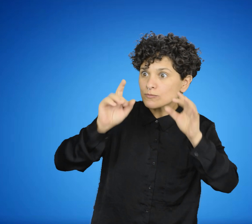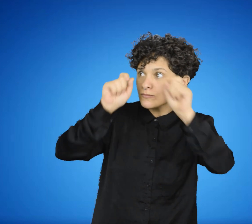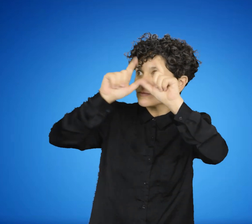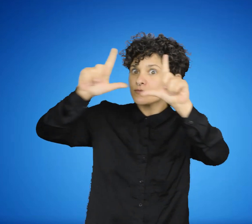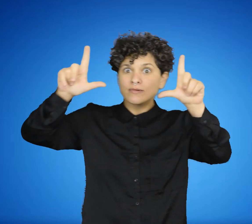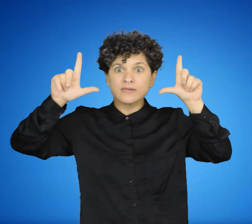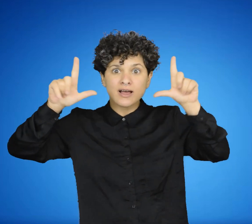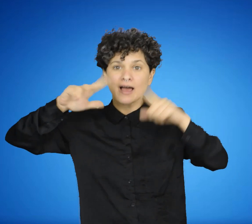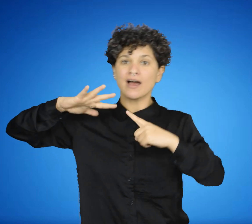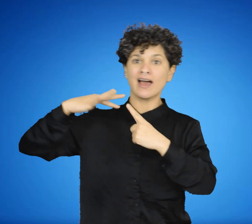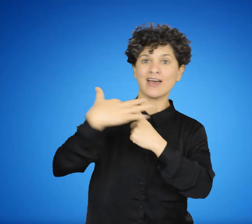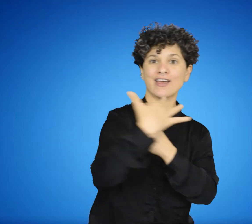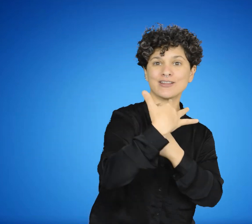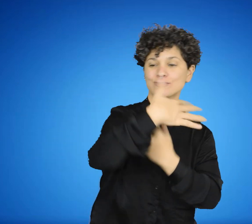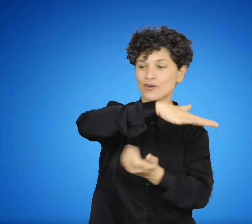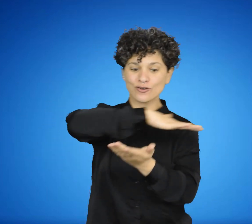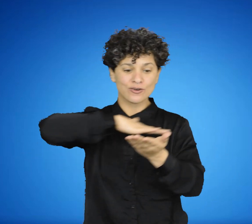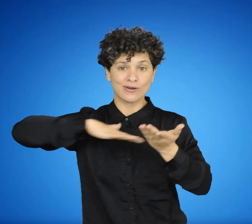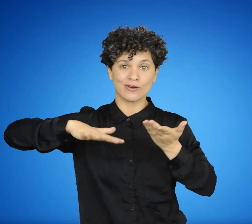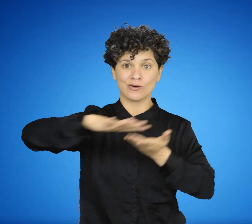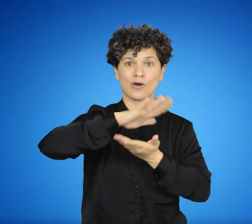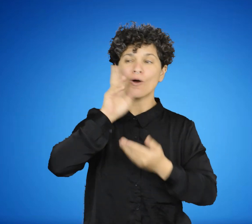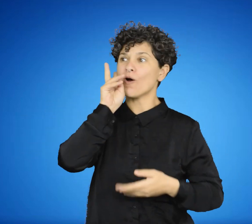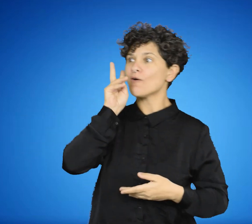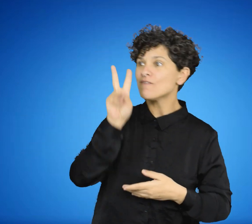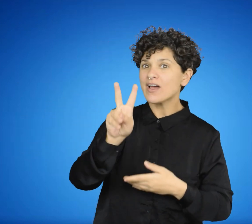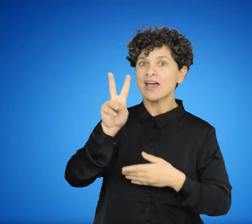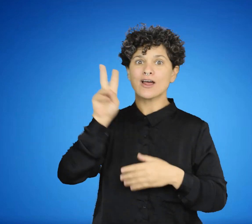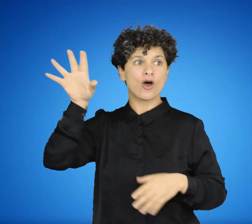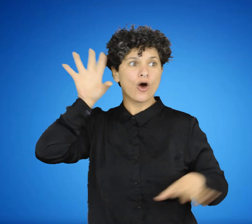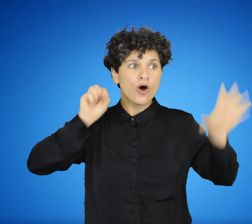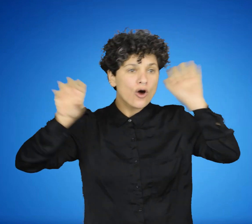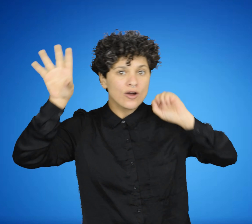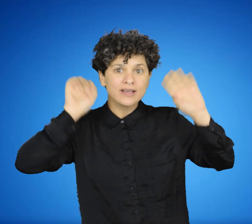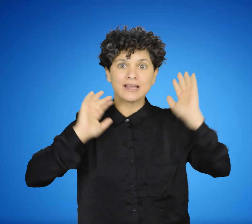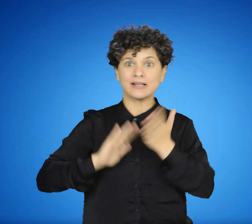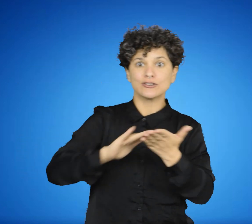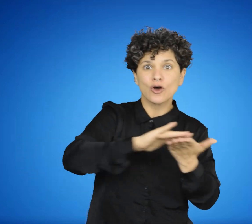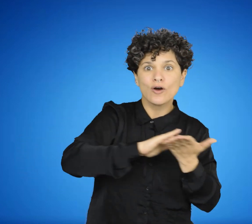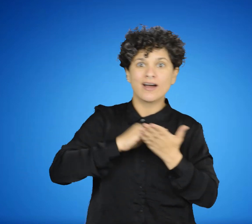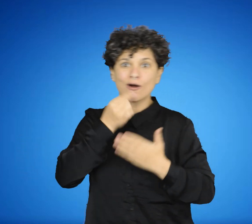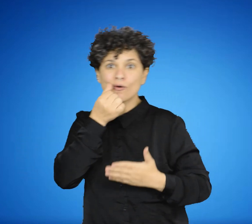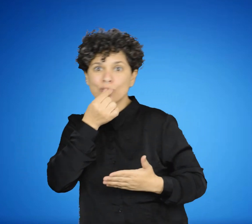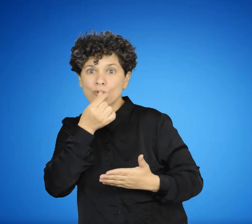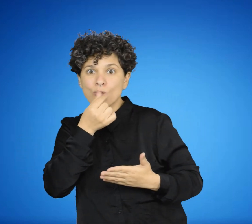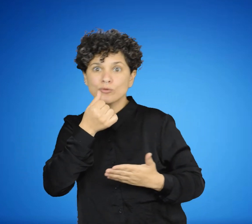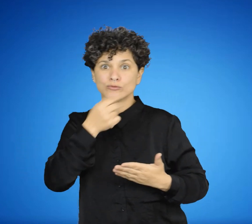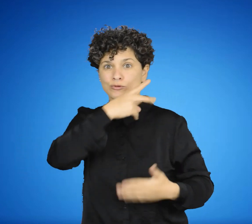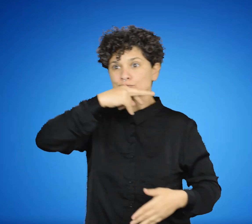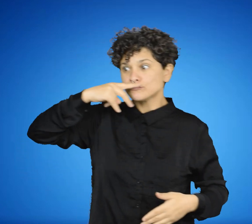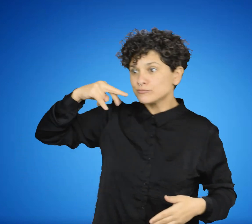todas sus cualidades sensibles, mirando, palpando, escuchando, y sobre todo comparando la vista con el tacto,